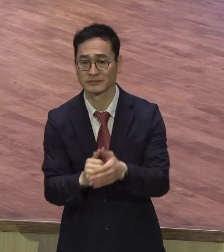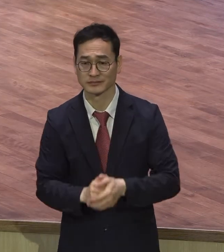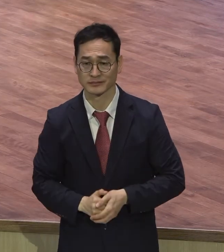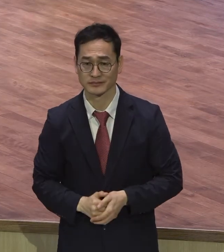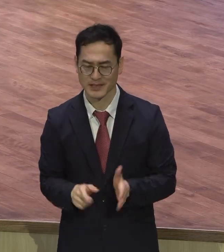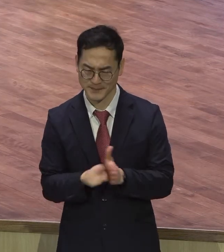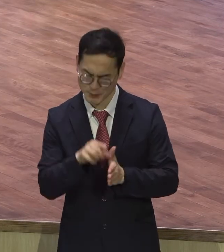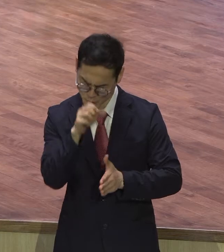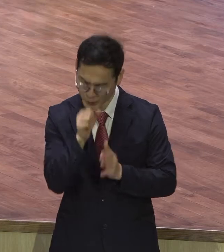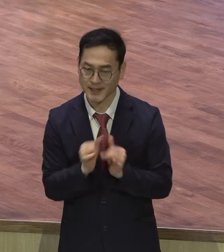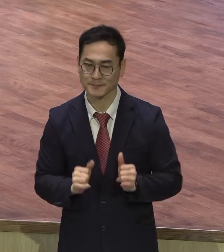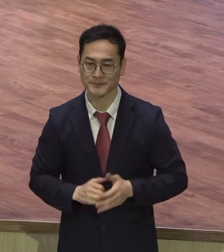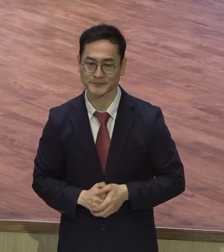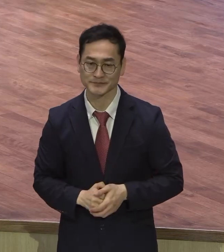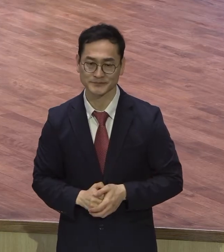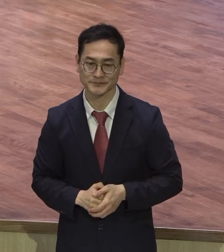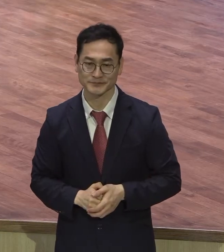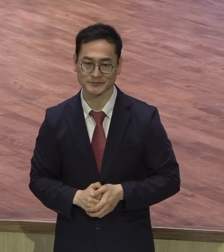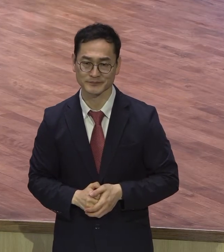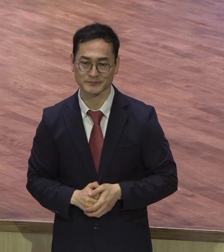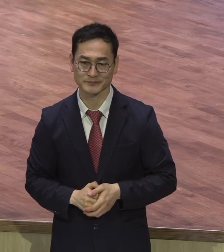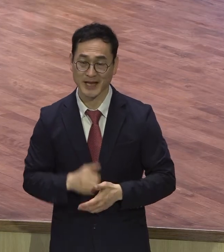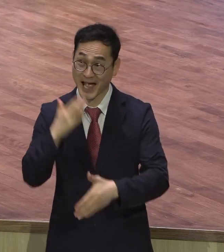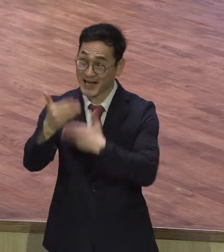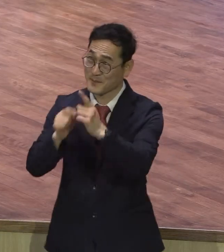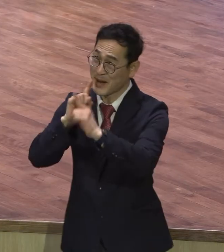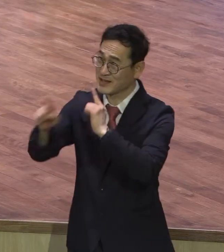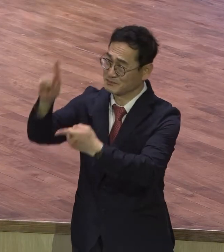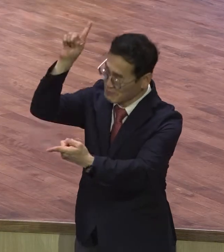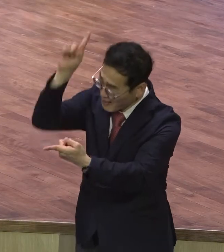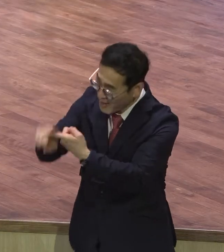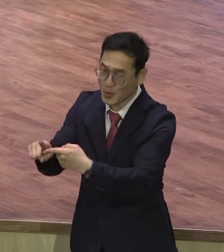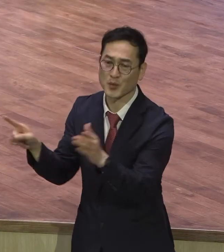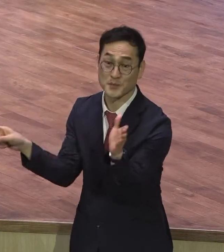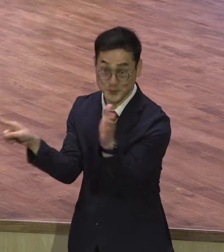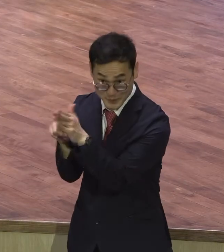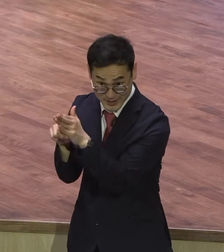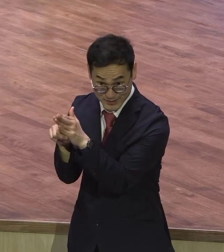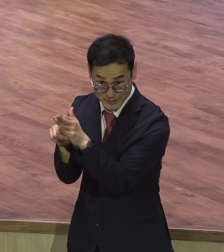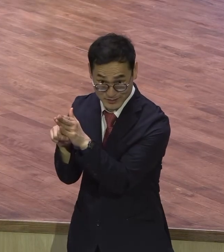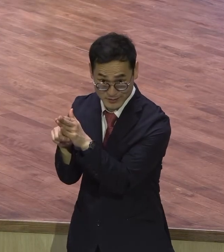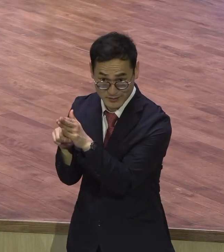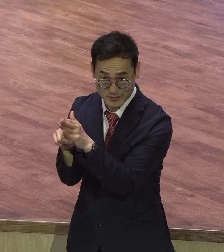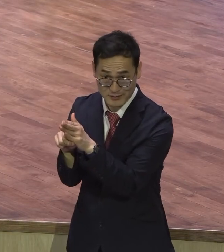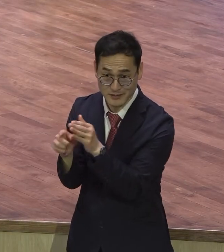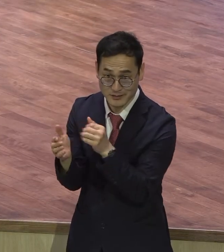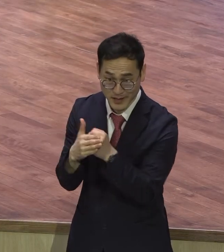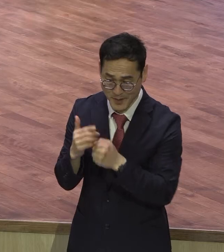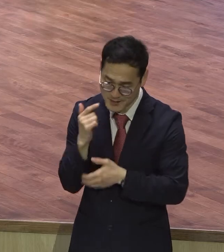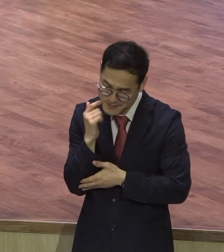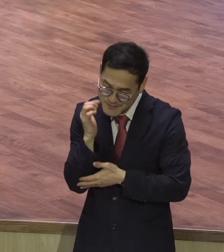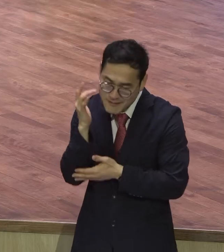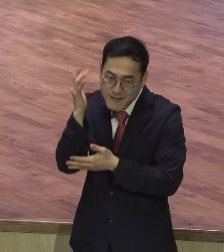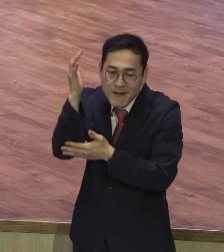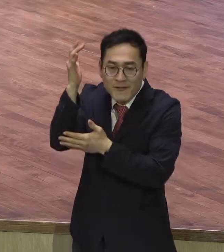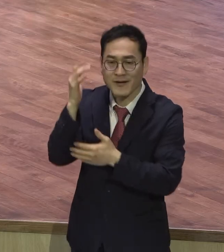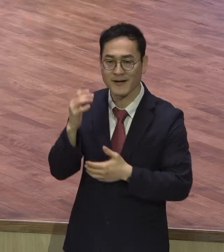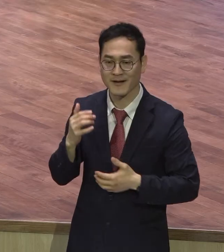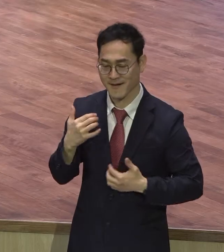하나님께서 약속하신 것을 그대로 믿으니까 하나님의 영광을 보는 겁니다. 믿으니까 응답을 받는 거예요.